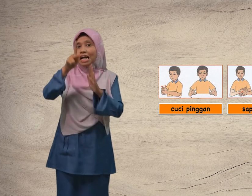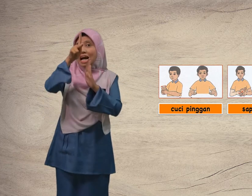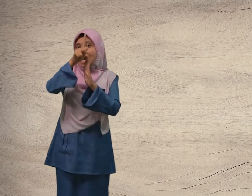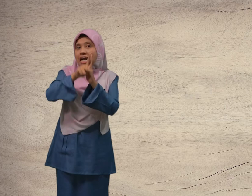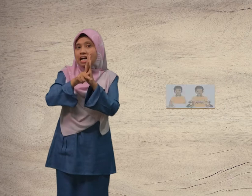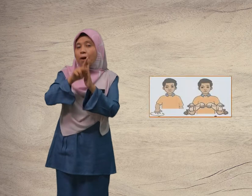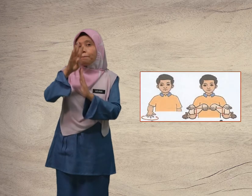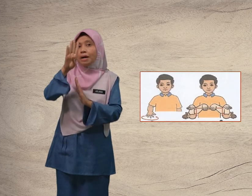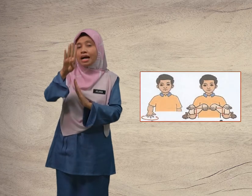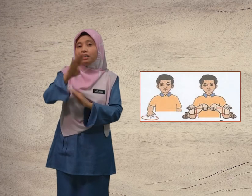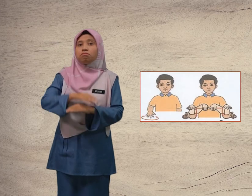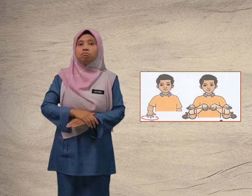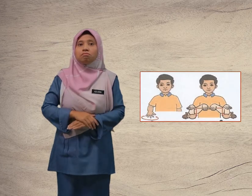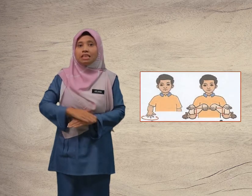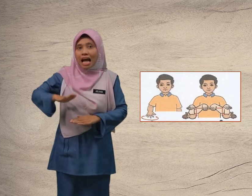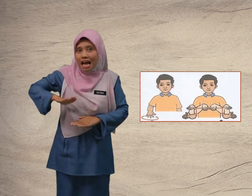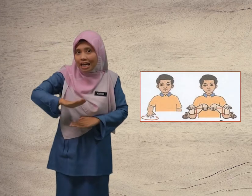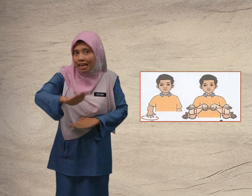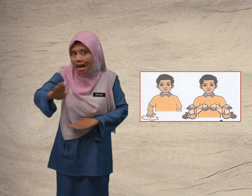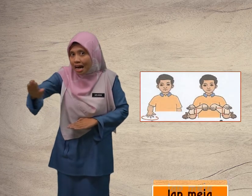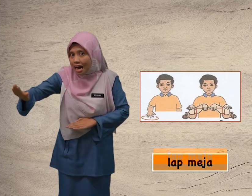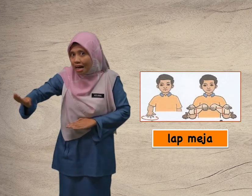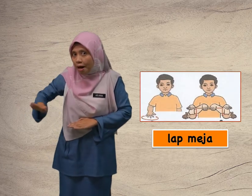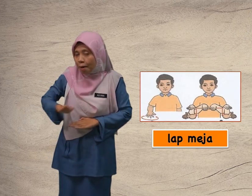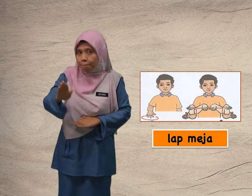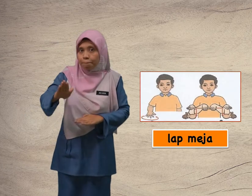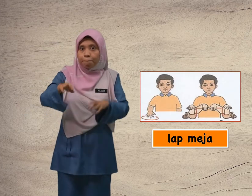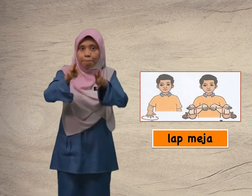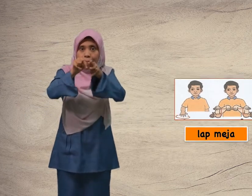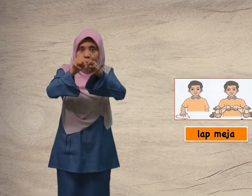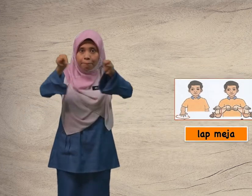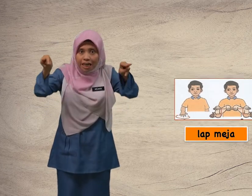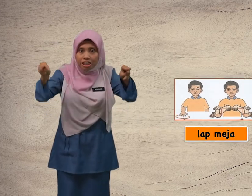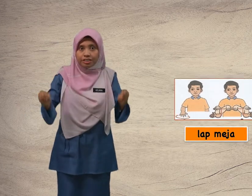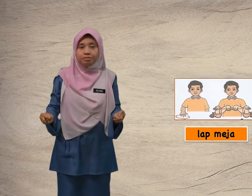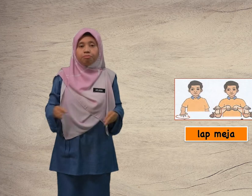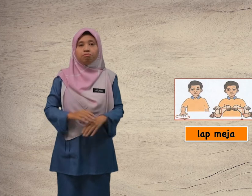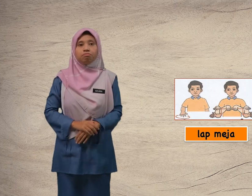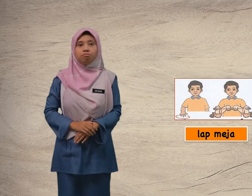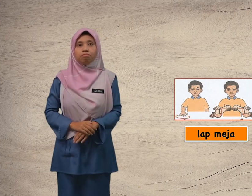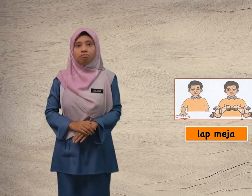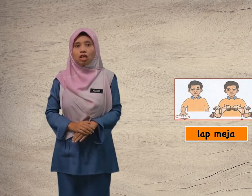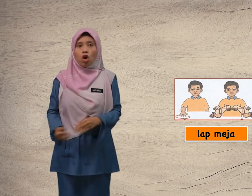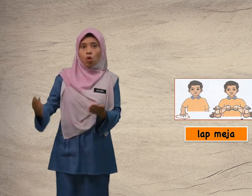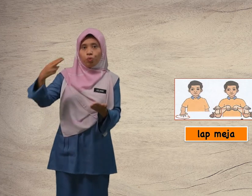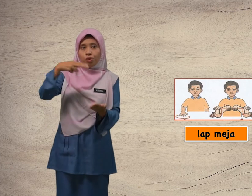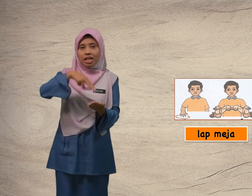Ke empat, lap meja. Ulang